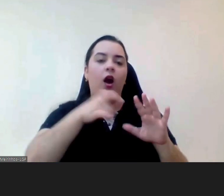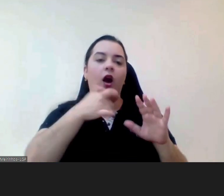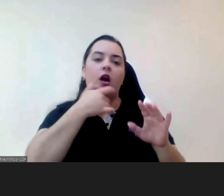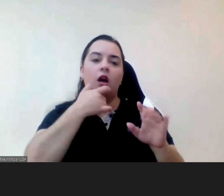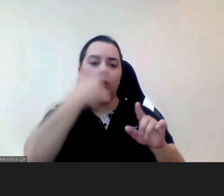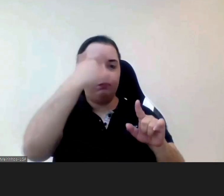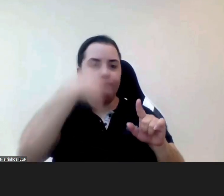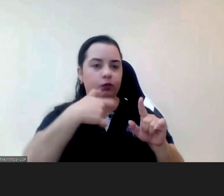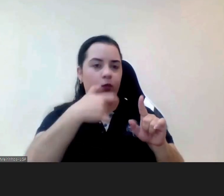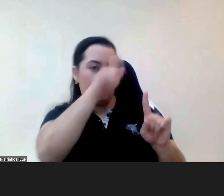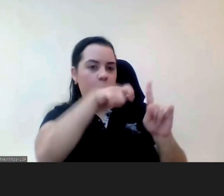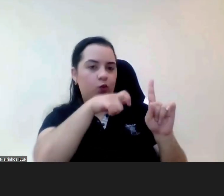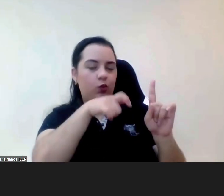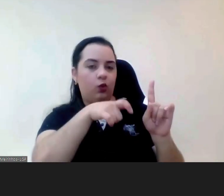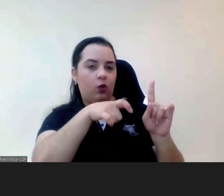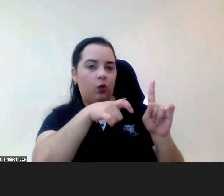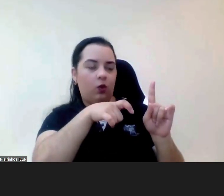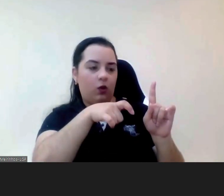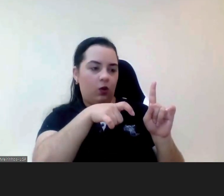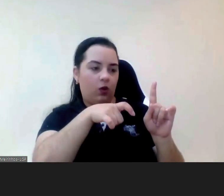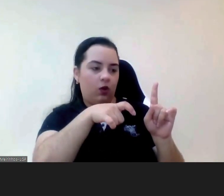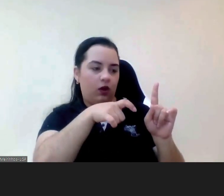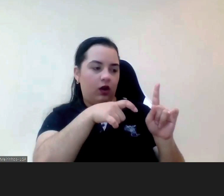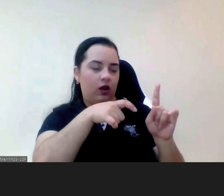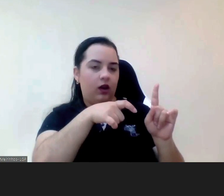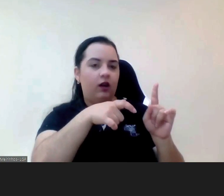uma parte que é preciso combater